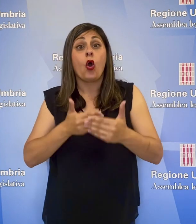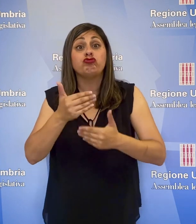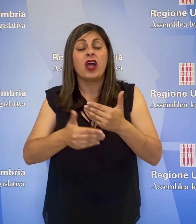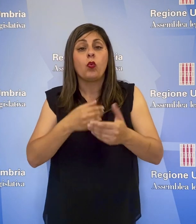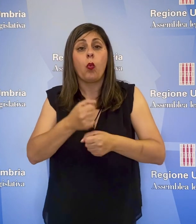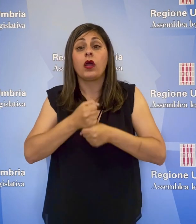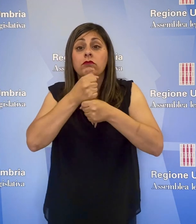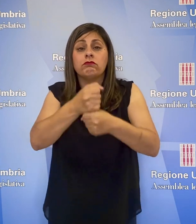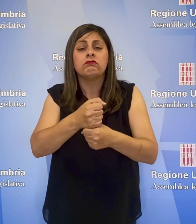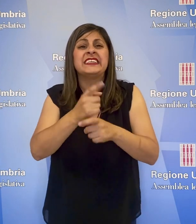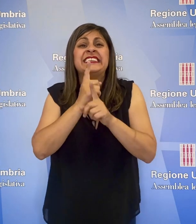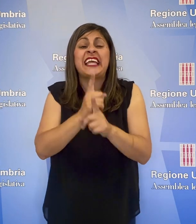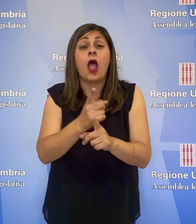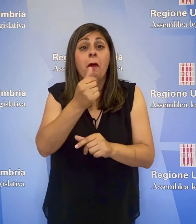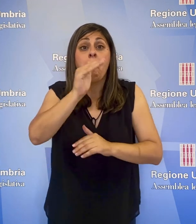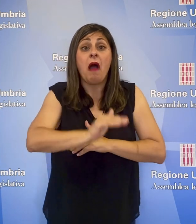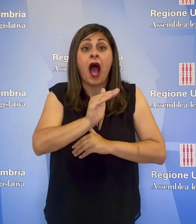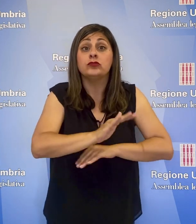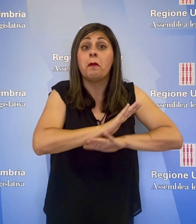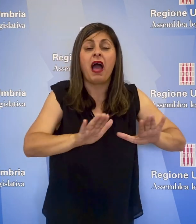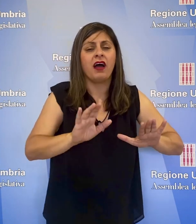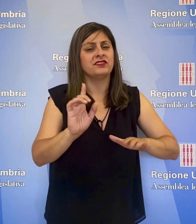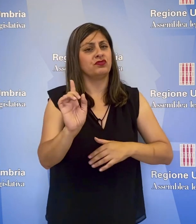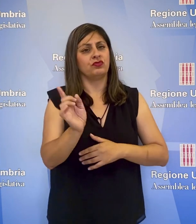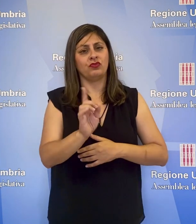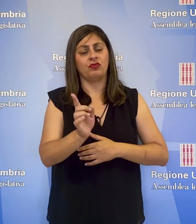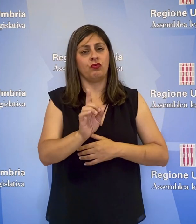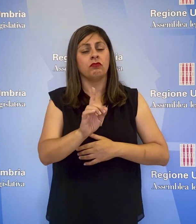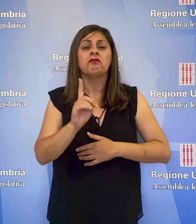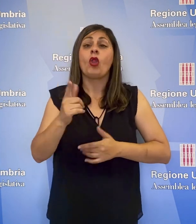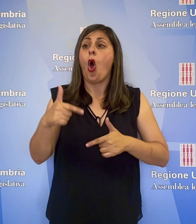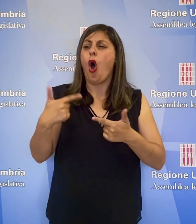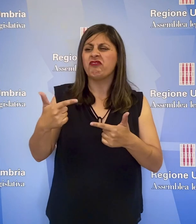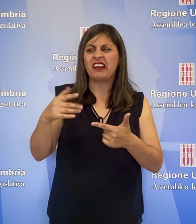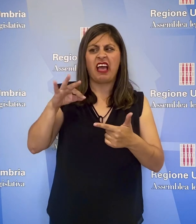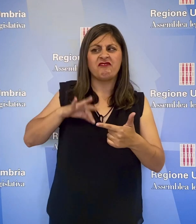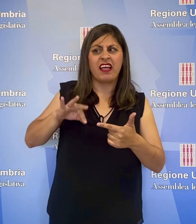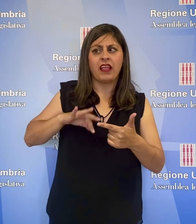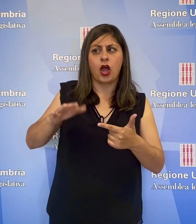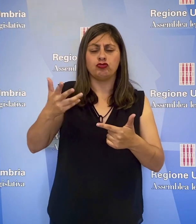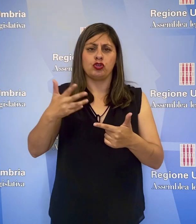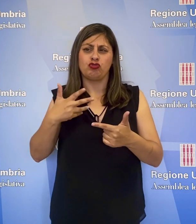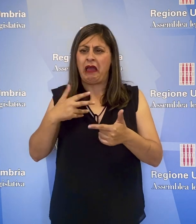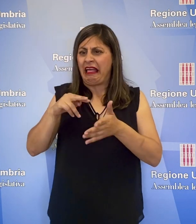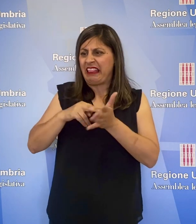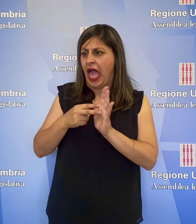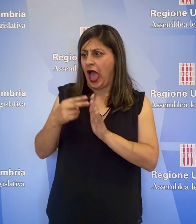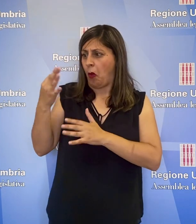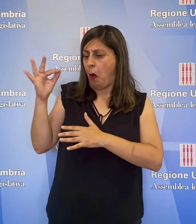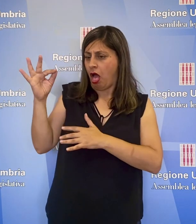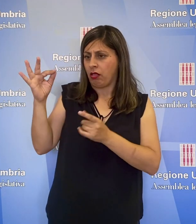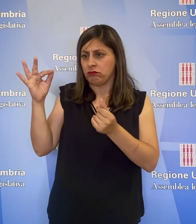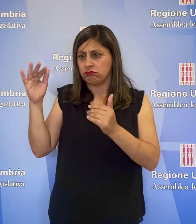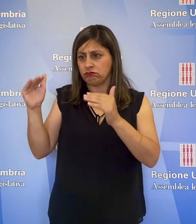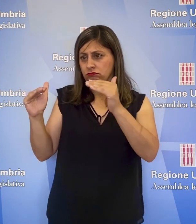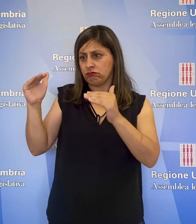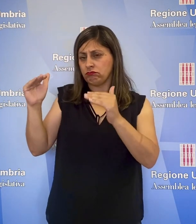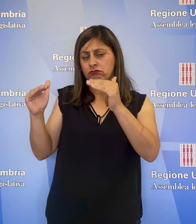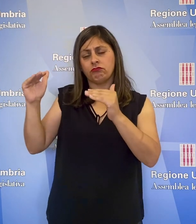aggiudicata secondo il criterio del prezzo più basso ma dell'offerta più vantaggiosa dove la componente tecnica ha un peso